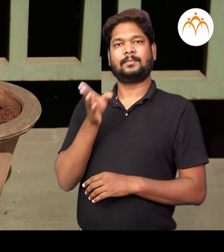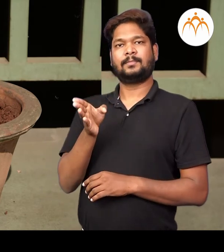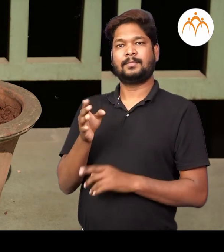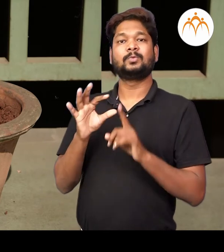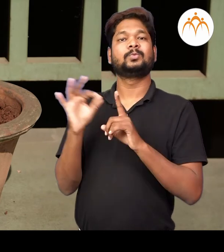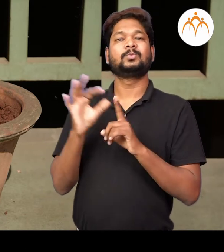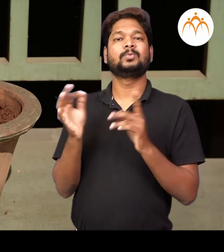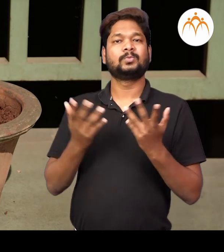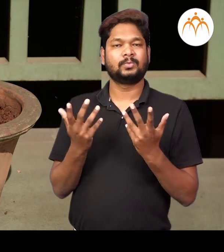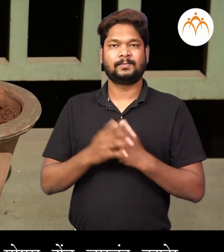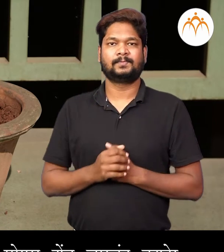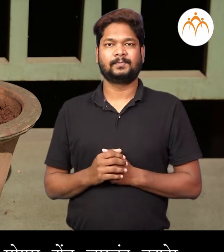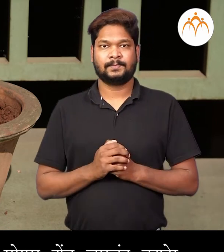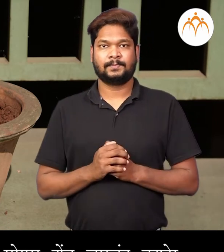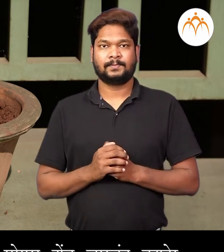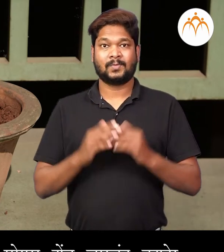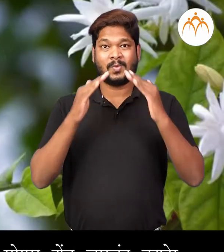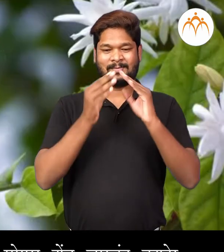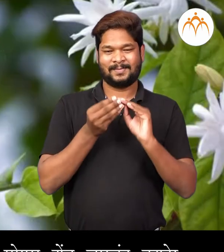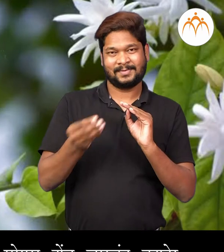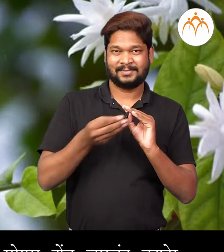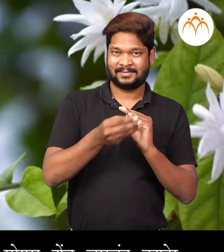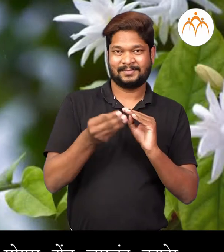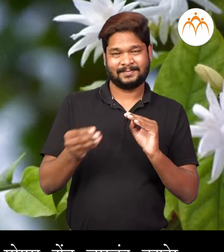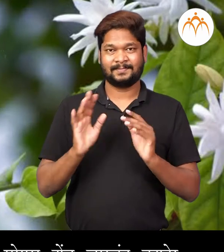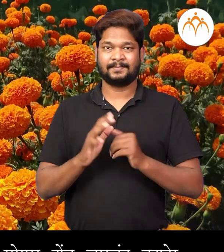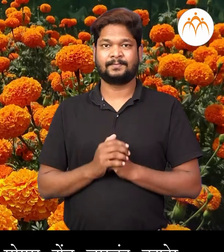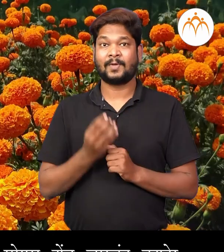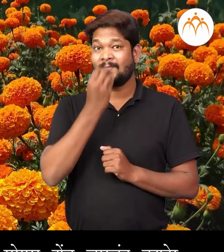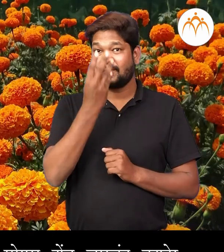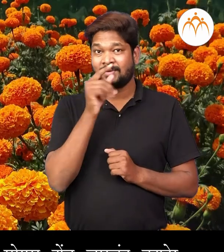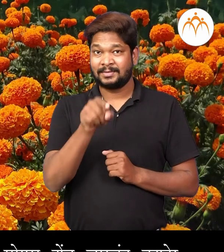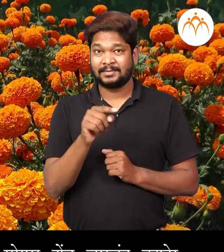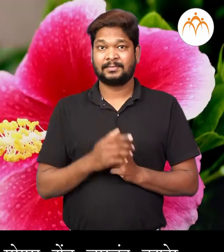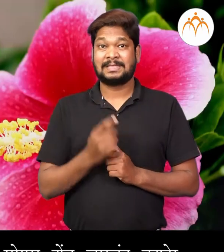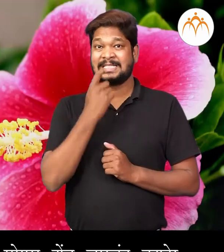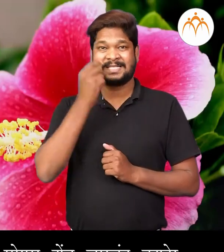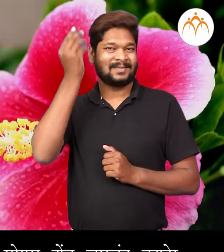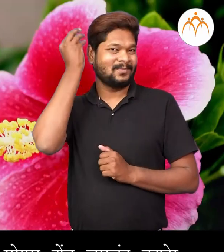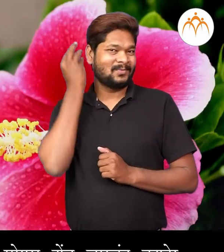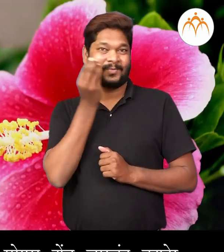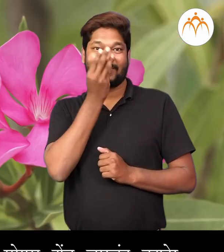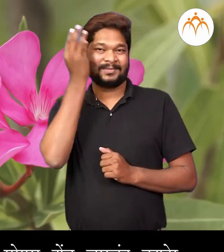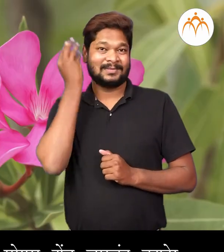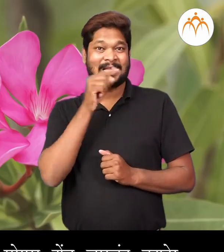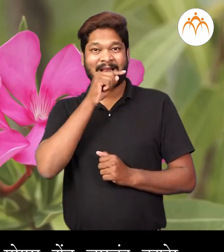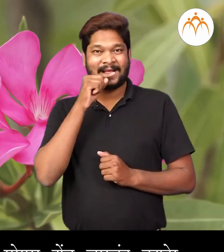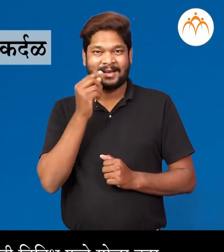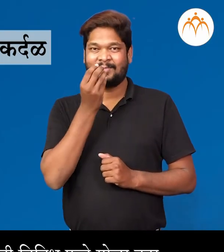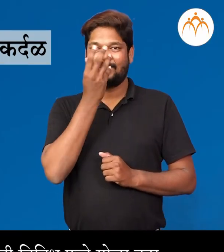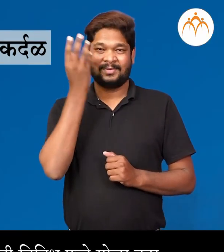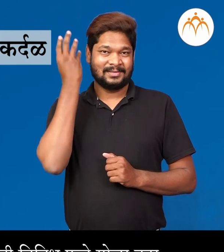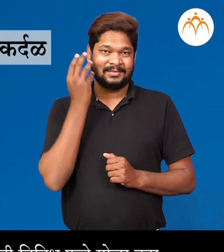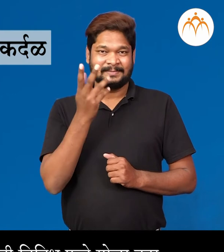कुरुती तुमच्या आजुबजुला अढ़ानारे मोगरा, जेंडु, जास्वंद, कनेर,